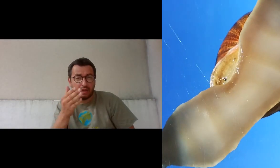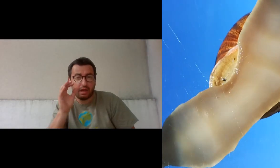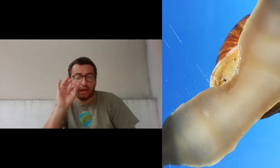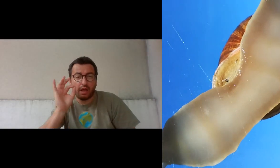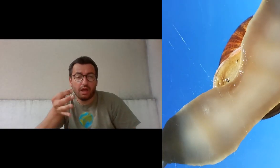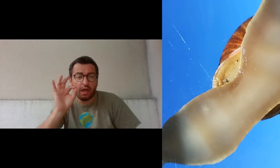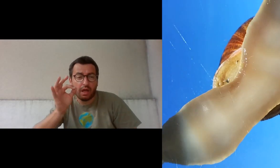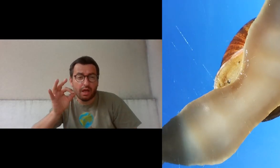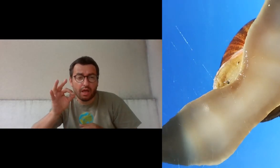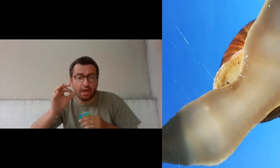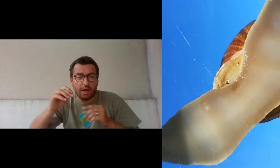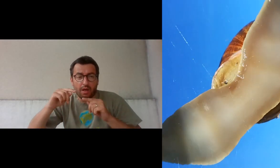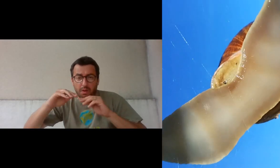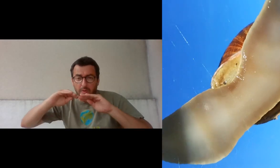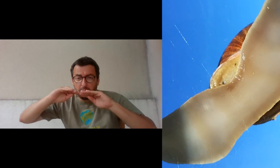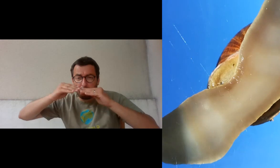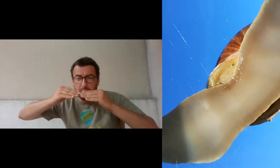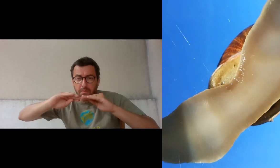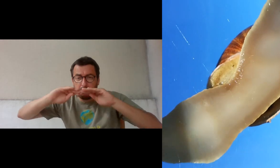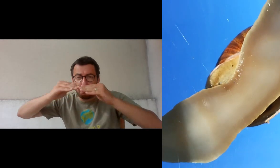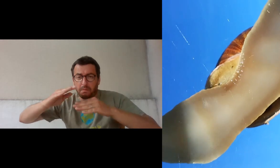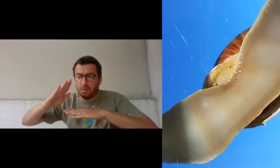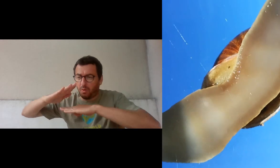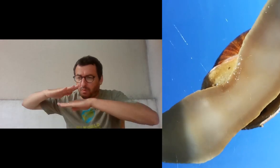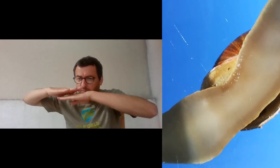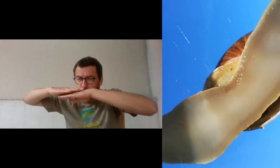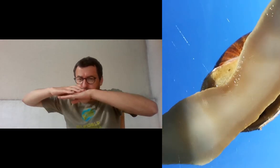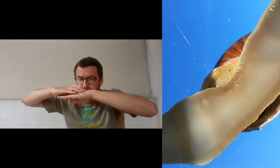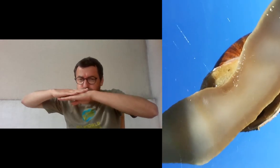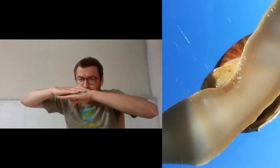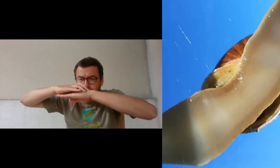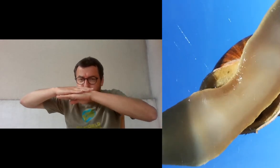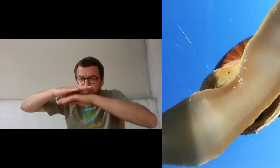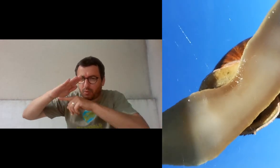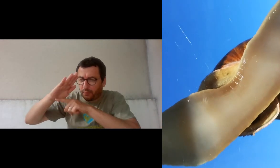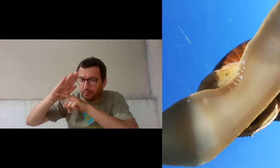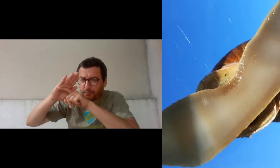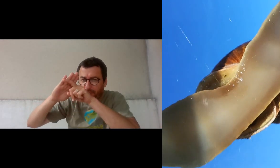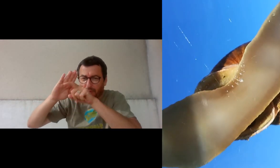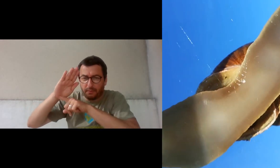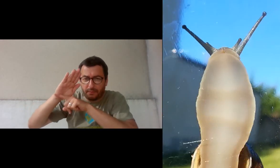Regardez ! Oh ! Incroyable ! On le voit ramper.